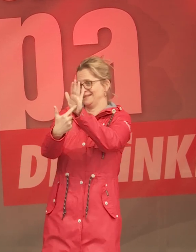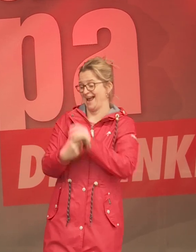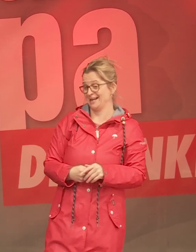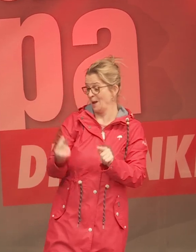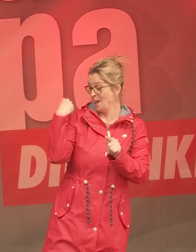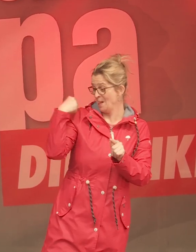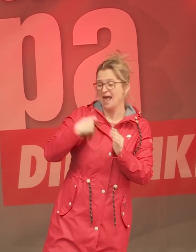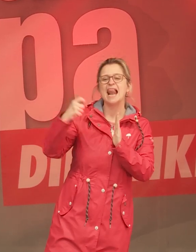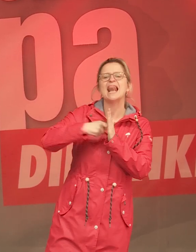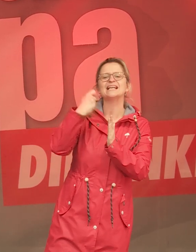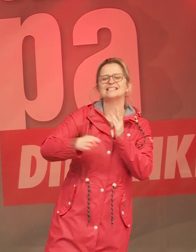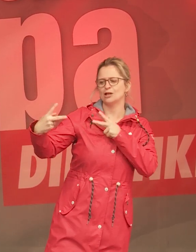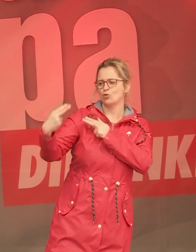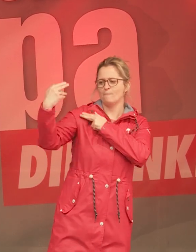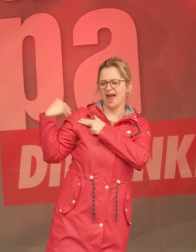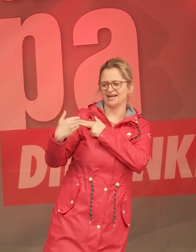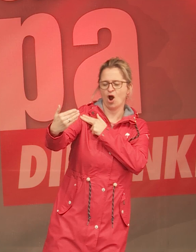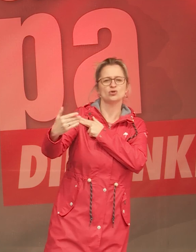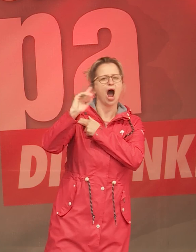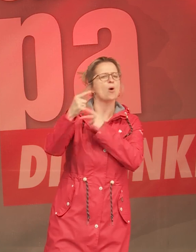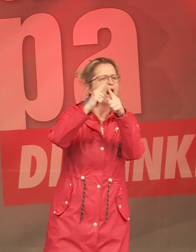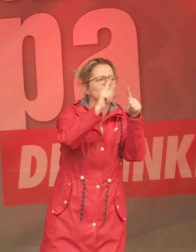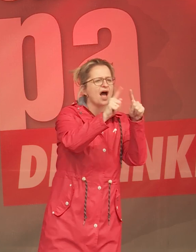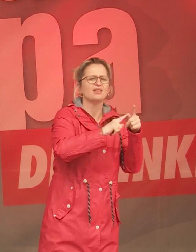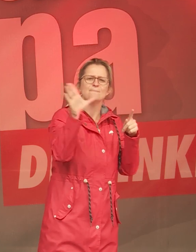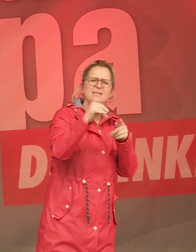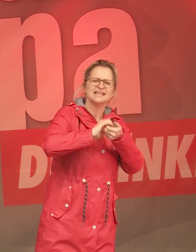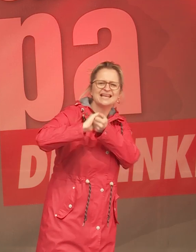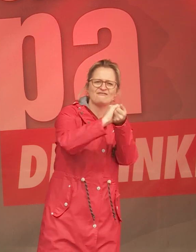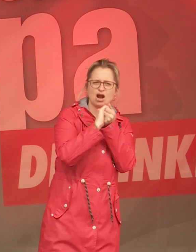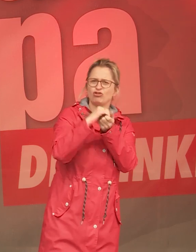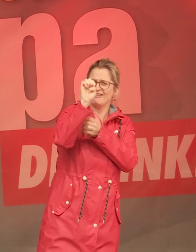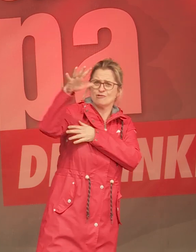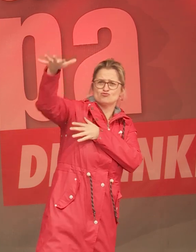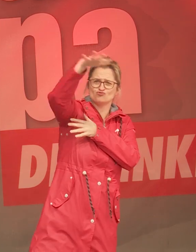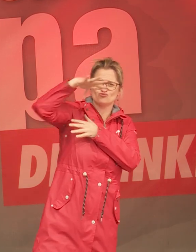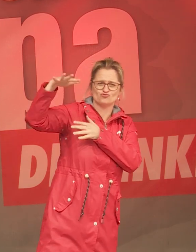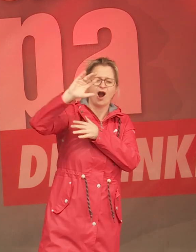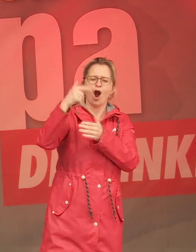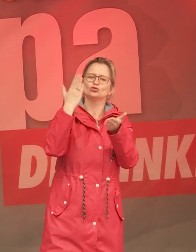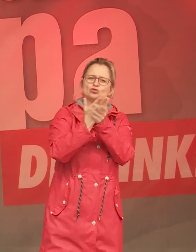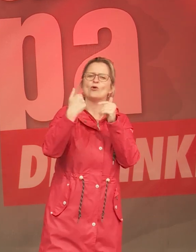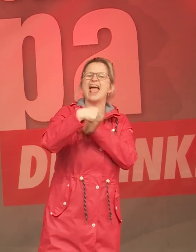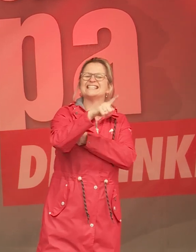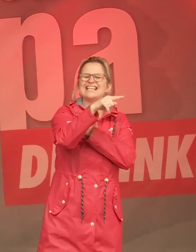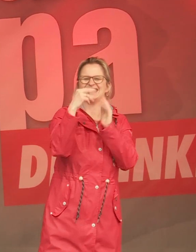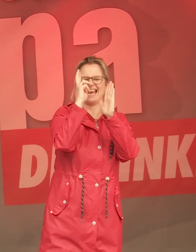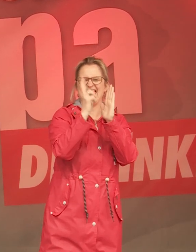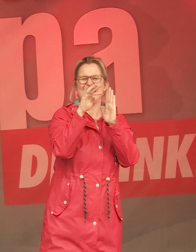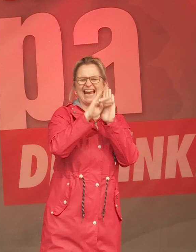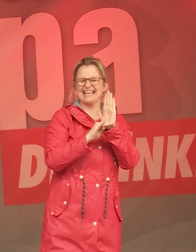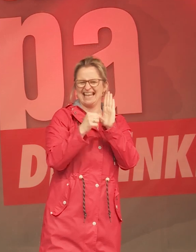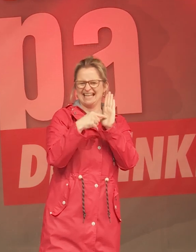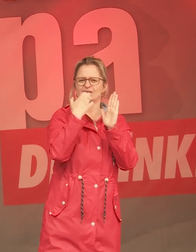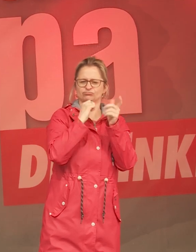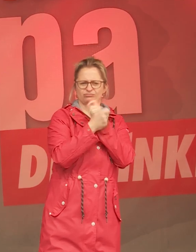dieser Legislaturperiode, gemeinsam mit anderen Kräften und den Gewerkschaften auf europäischer Ebene, die Entsenderichtlinie zu ändern, was verbirgt